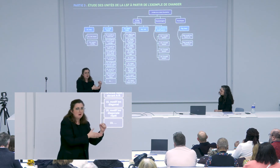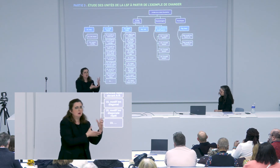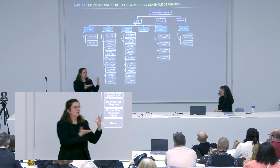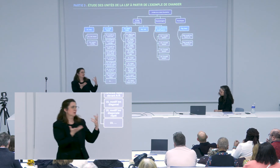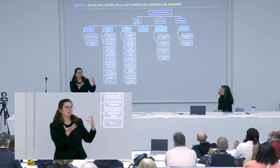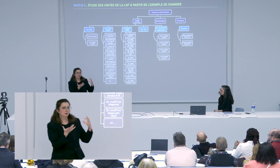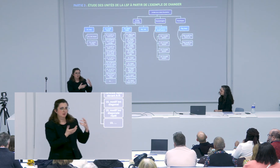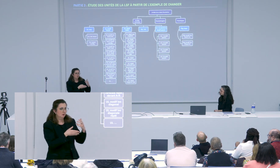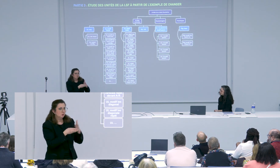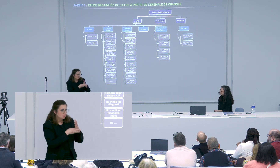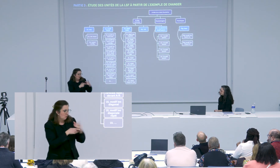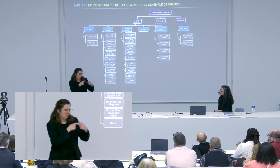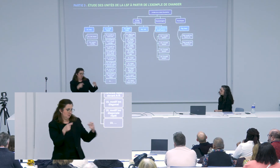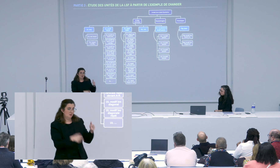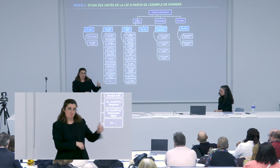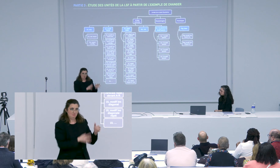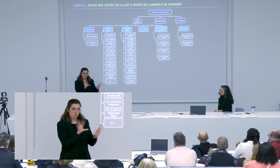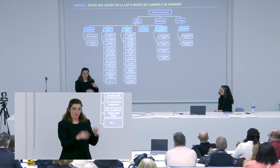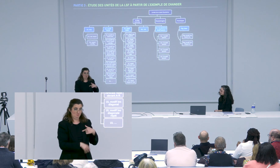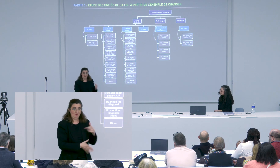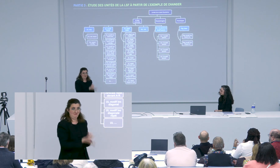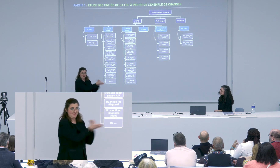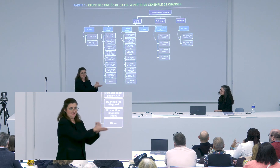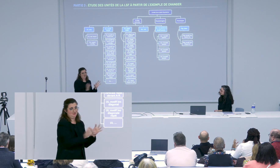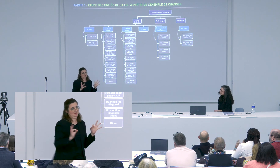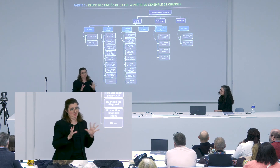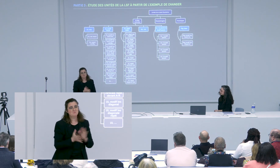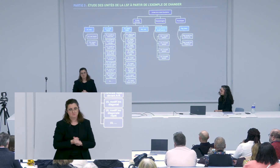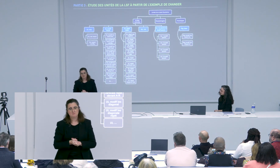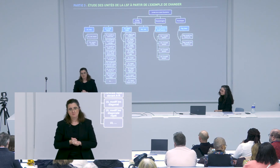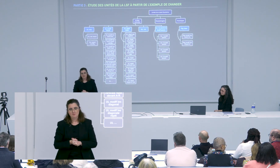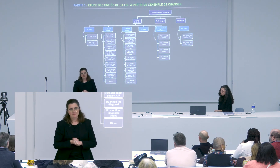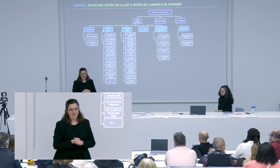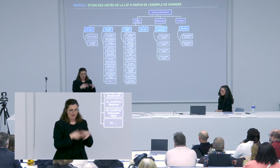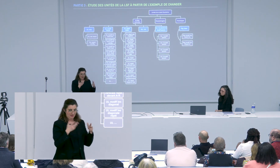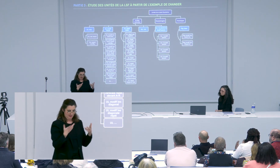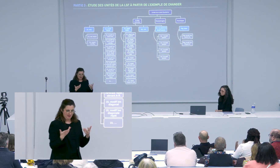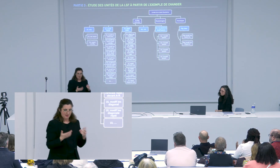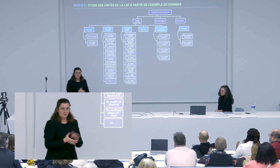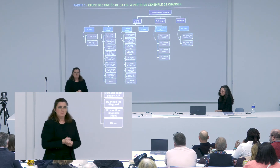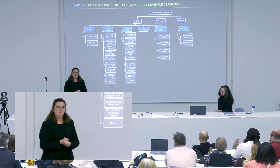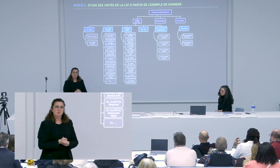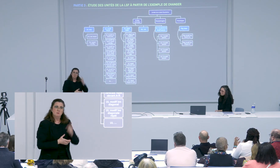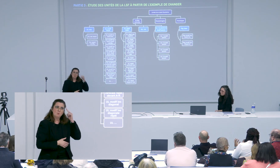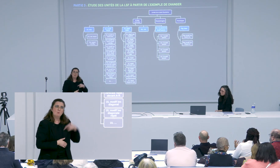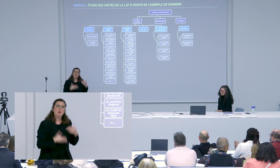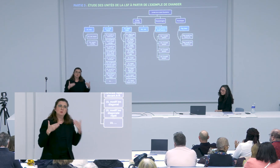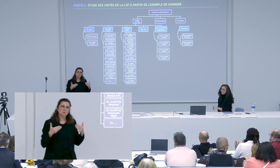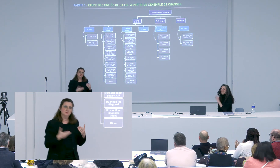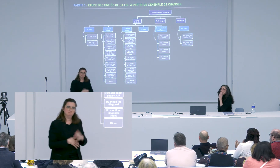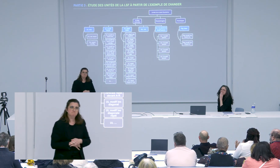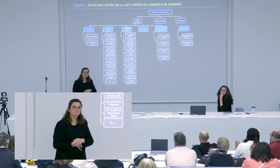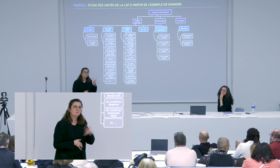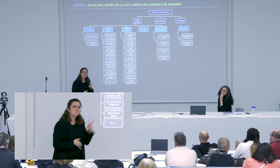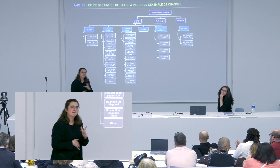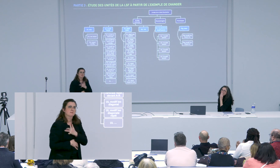créé ces catégories en t'inspirant des travaux de François que tu as trouvé toi-même ce n pas moi qui t donné ces références